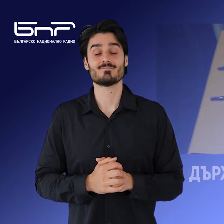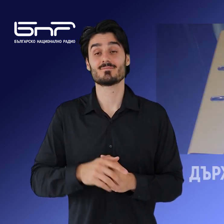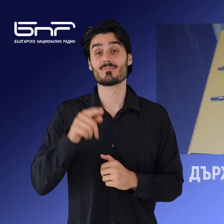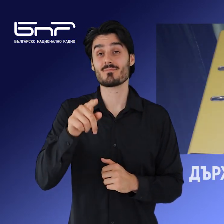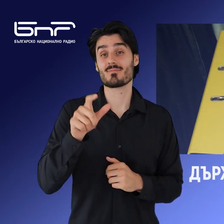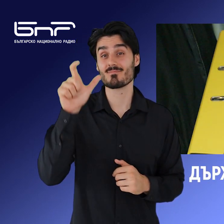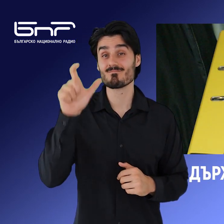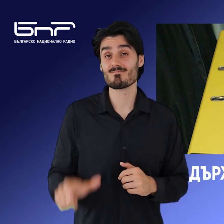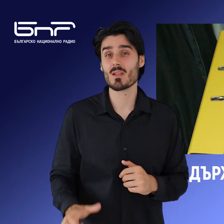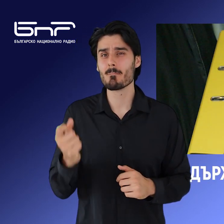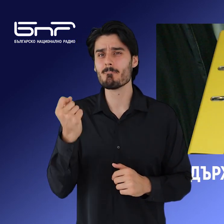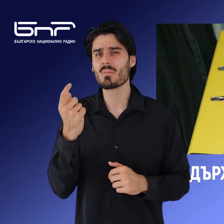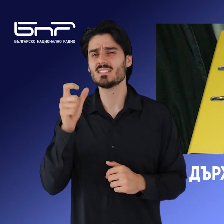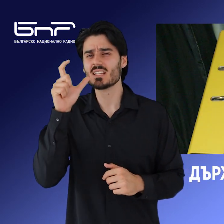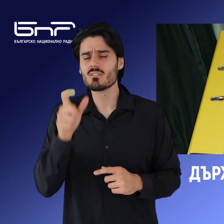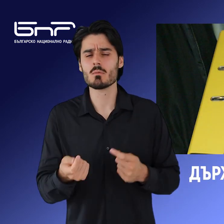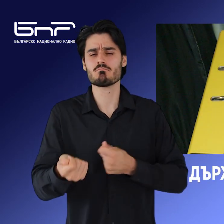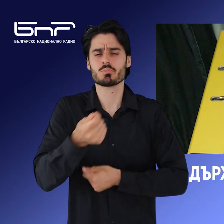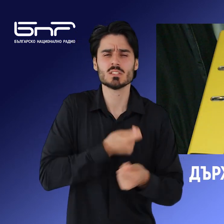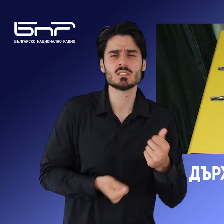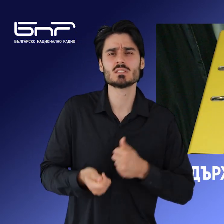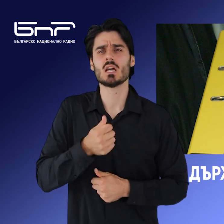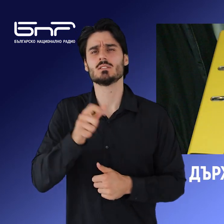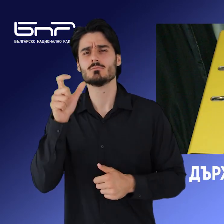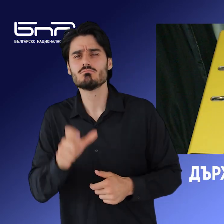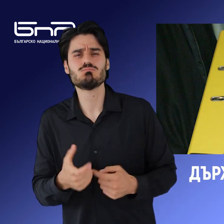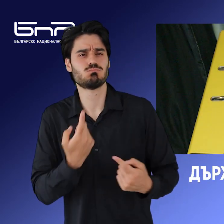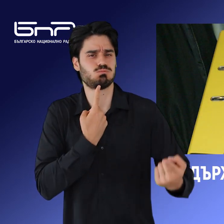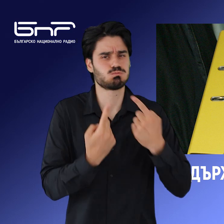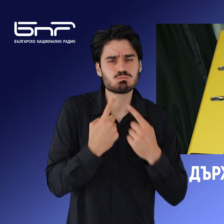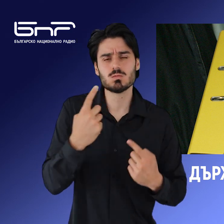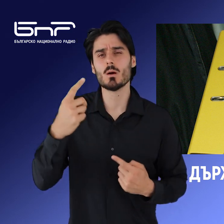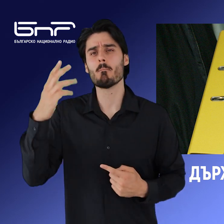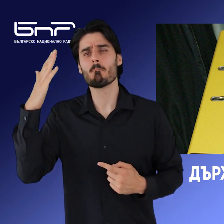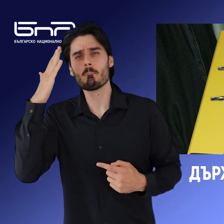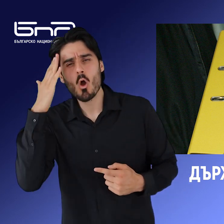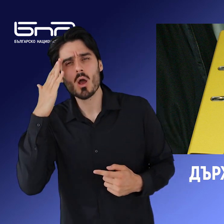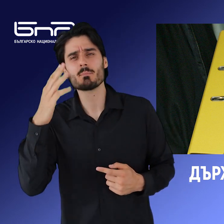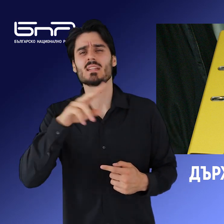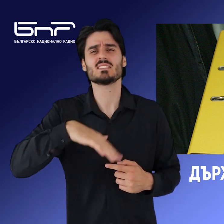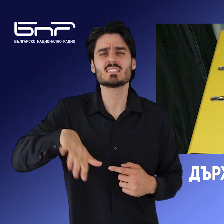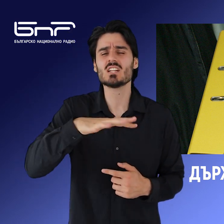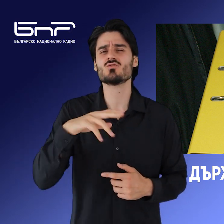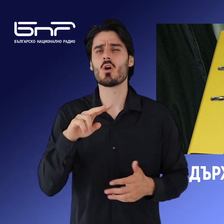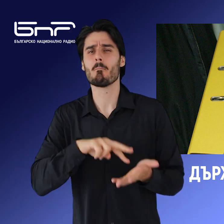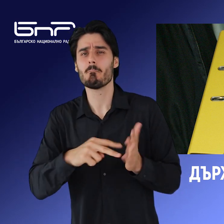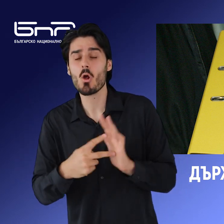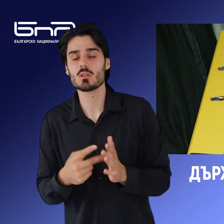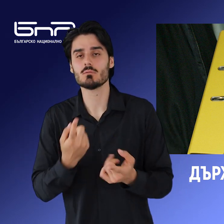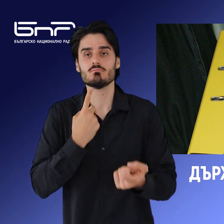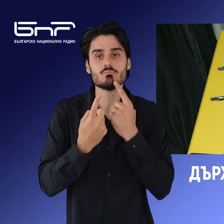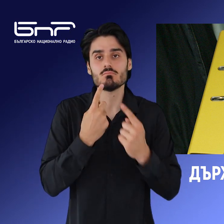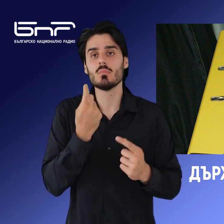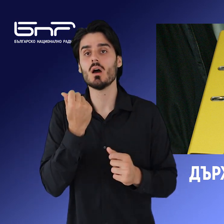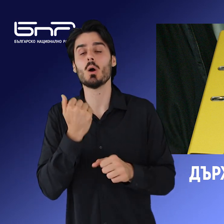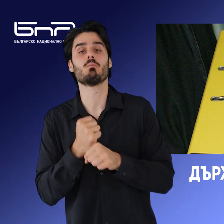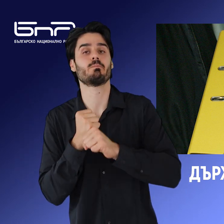Представителите на държавата, бизнесът и синдикатите започнаха обсъждането на параметрите на предлагания проект за бюджет за тази година и план